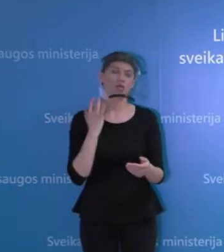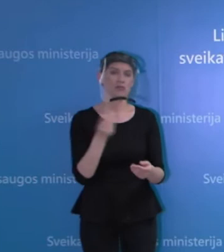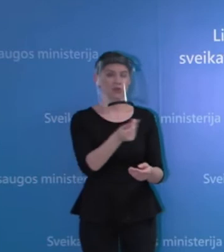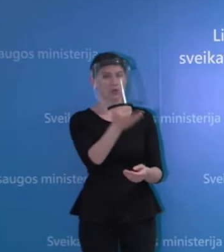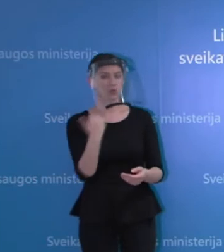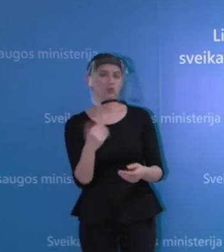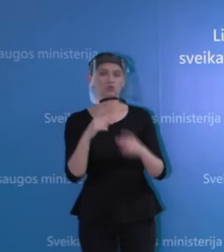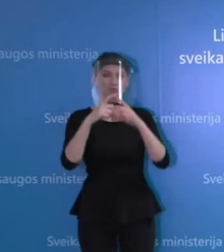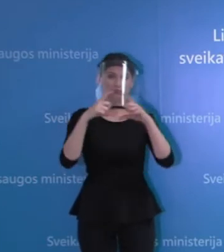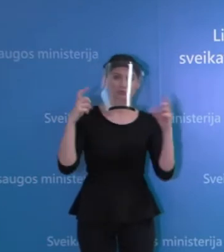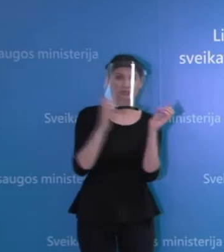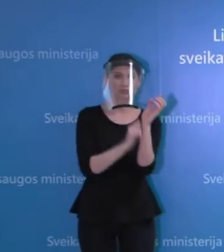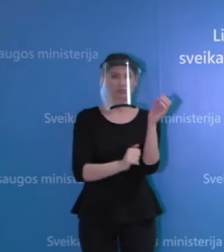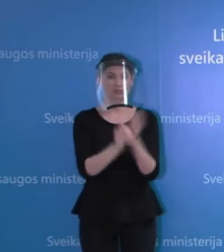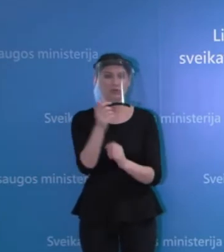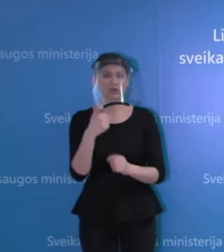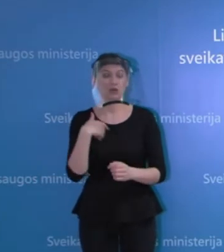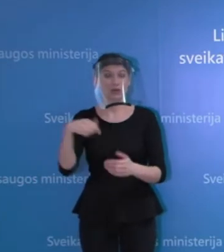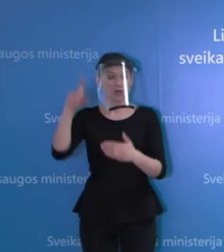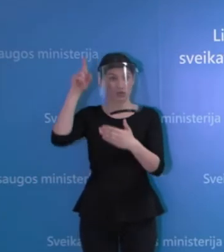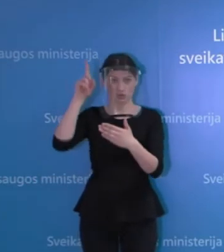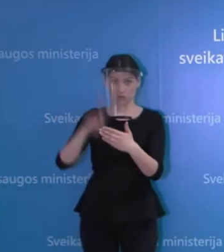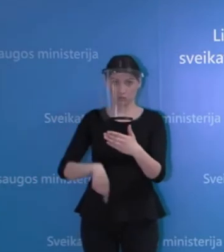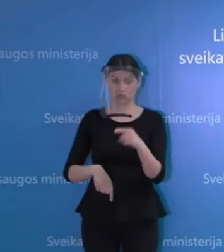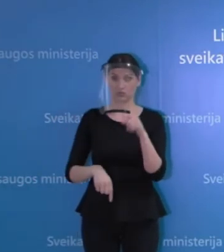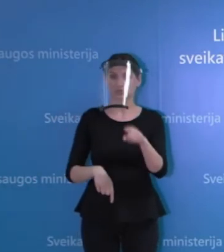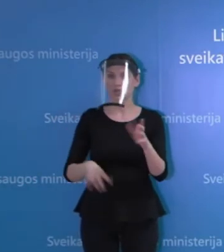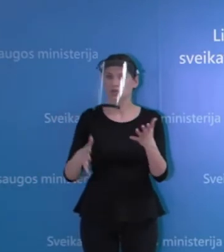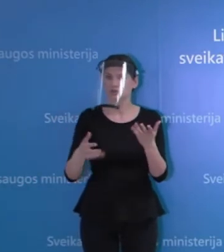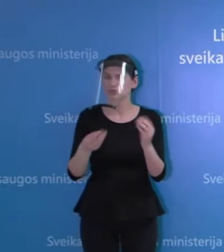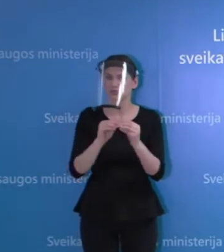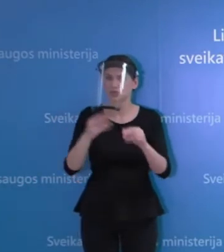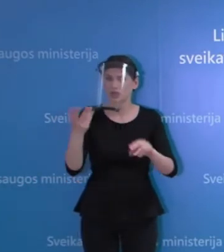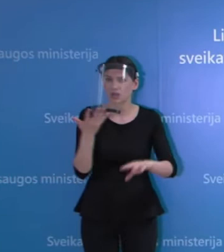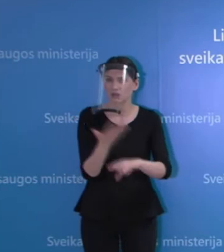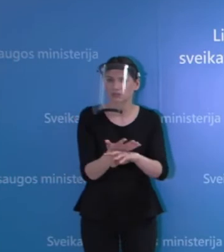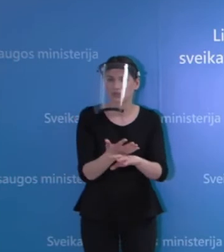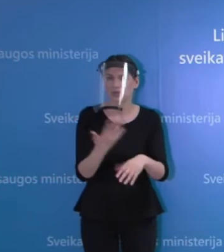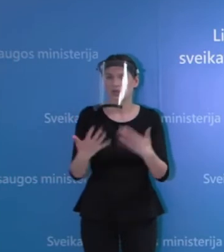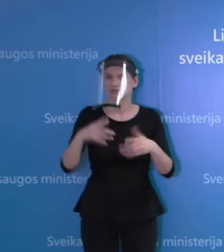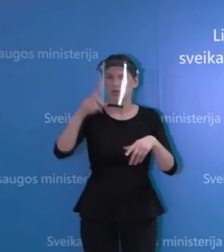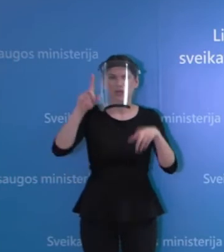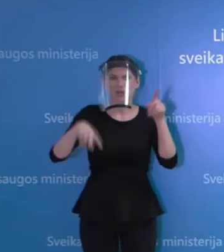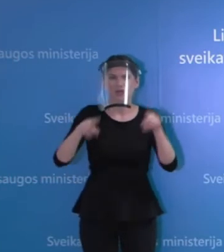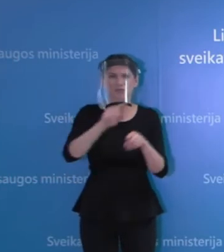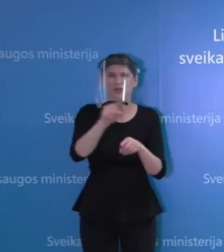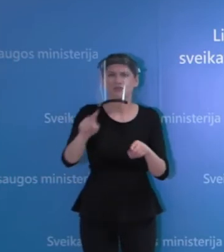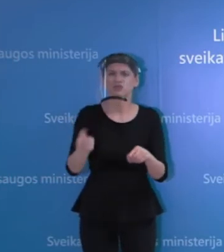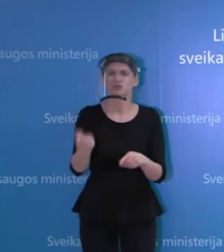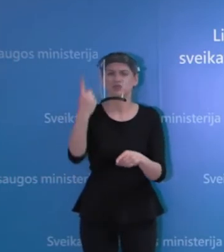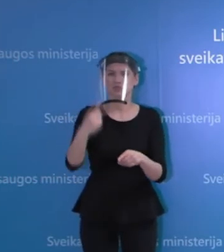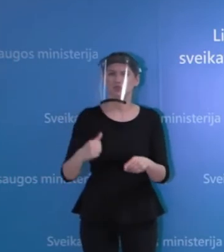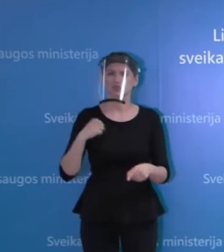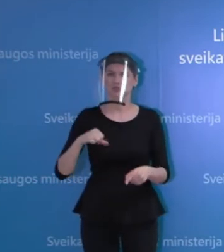tikrai norėtumėm tikėtis, kad tai yra kažkokie nesusipratimai arba pavieniai atvejai ir norėčiau priminti, kad